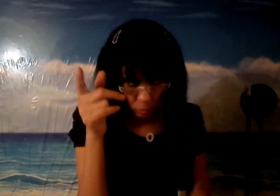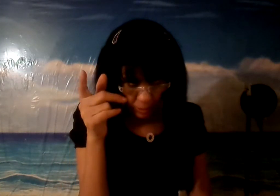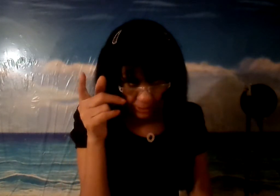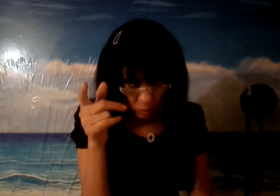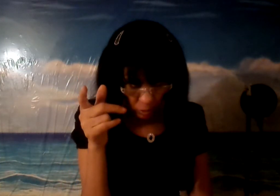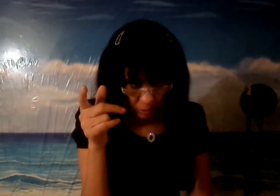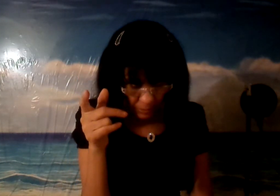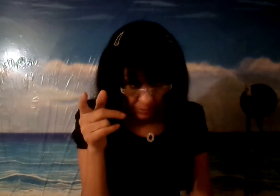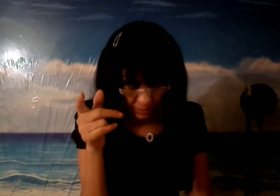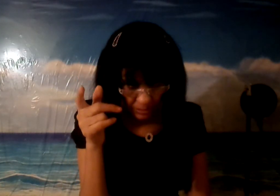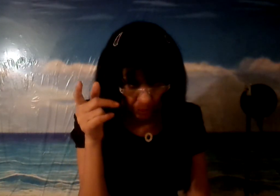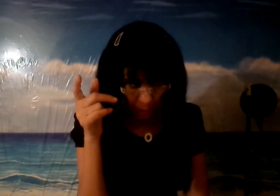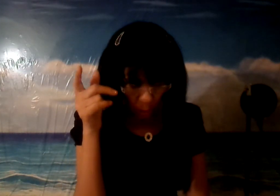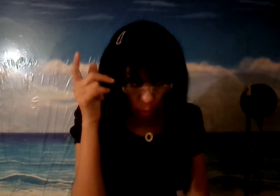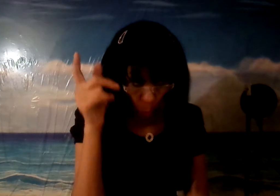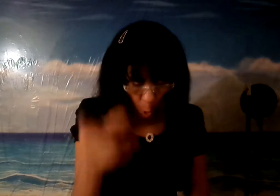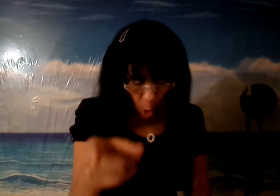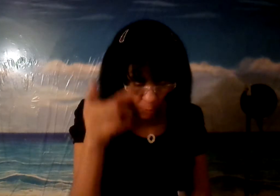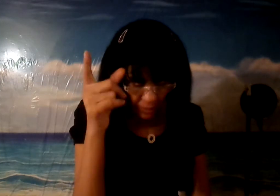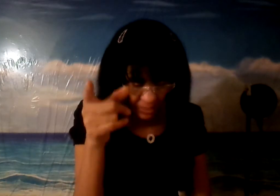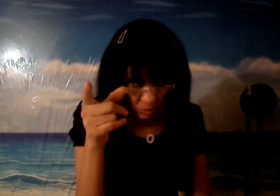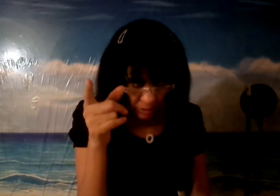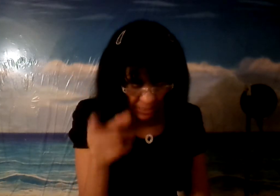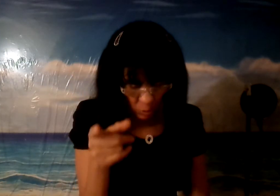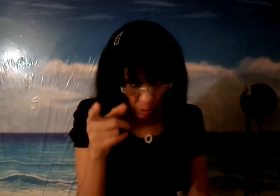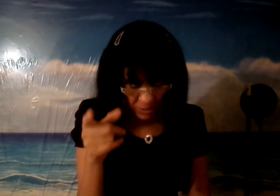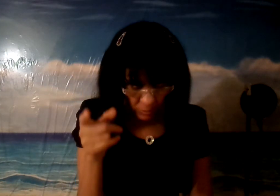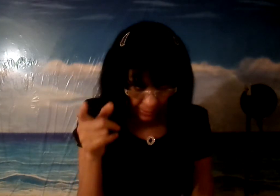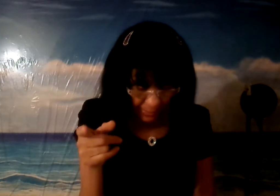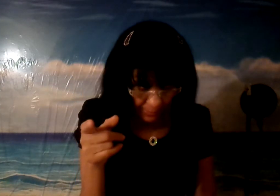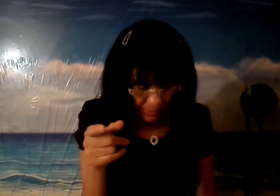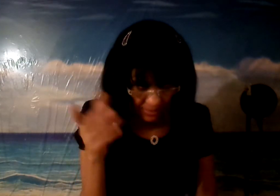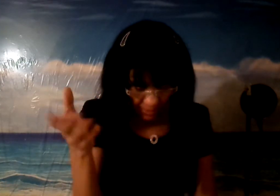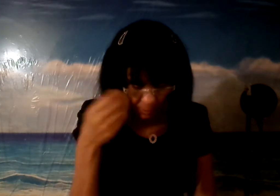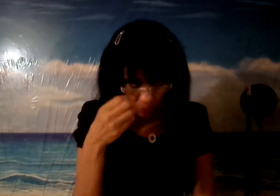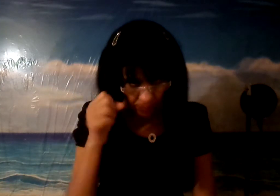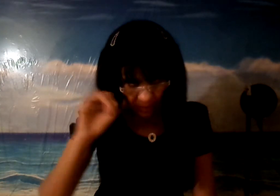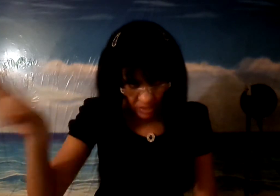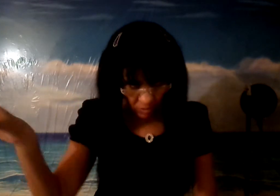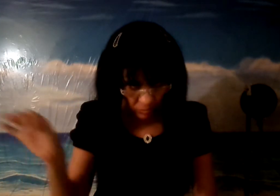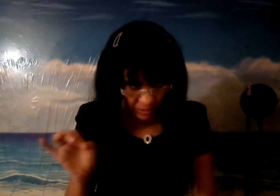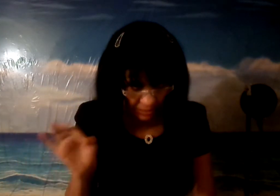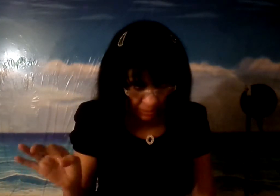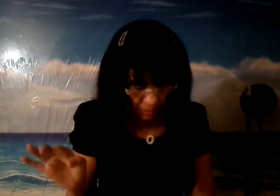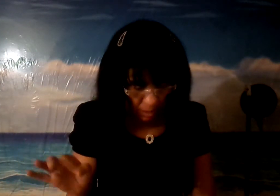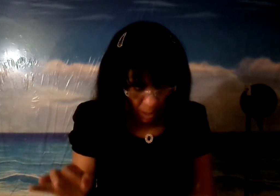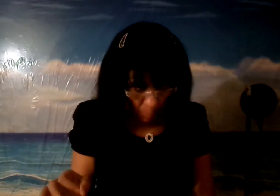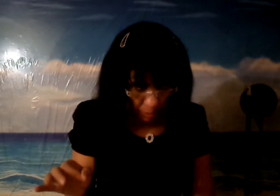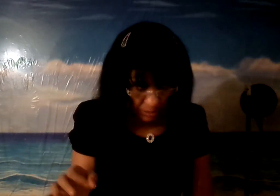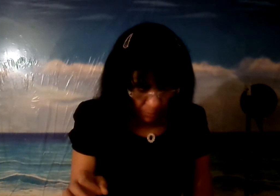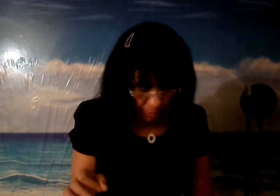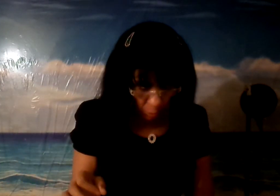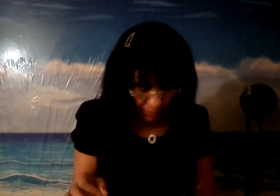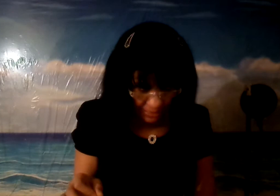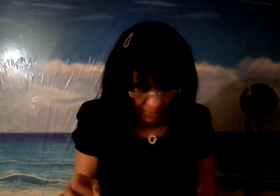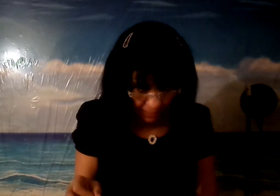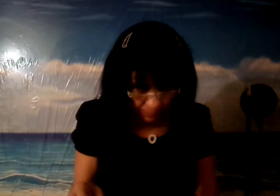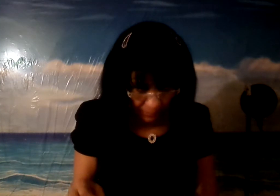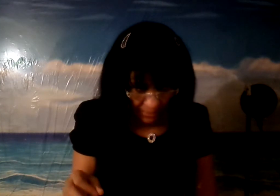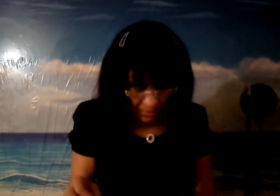derecho si tu ojo derecho te es ocasión de caer sácalo échalo de ti pues mejor es que se